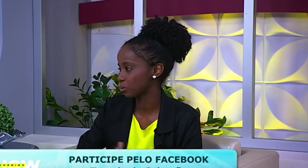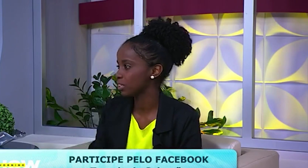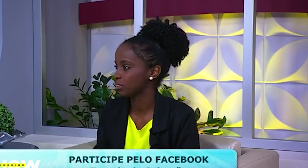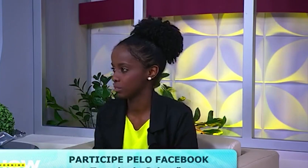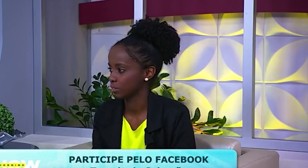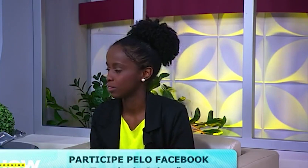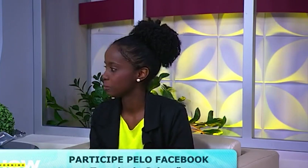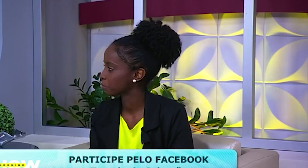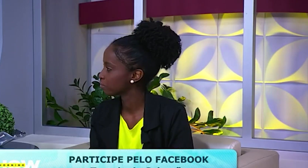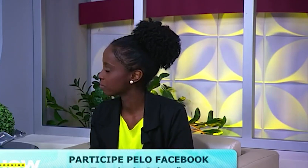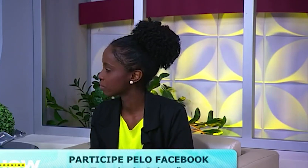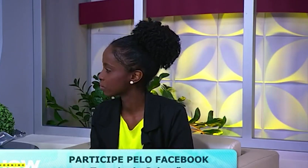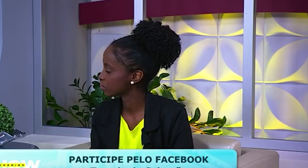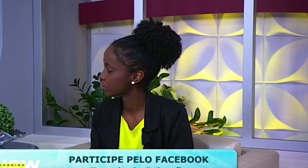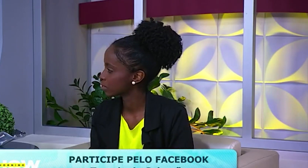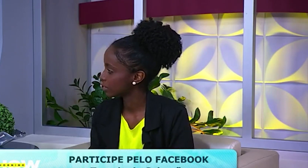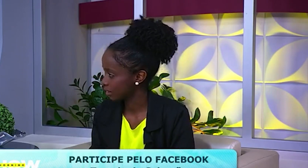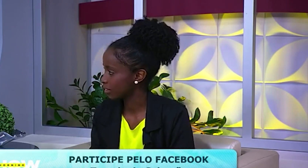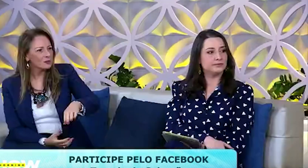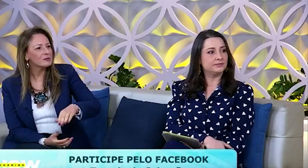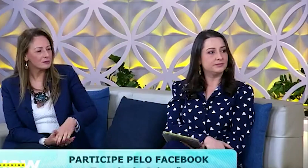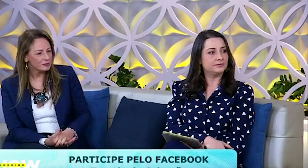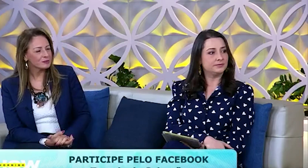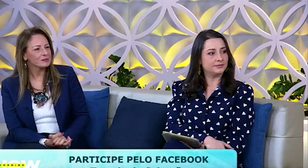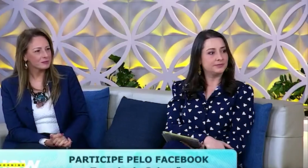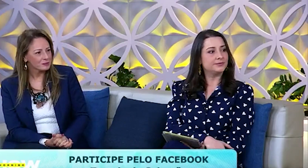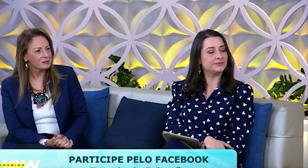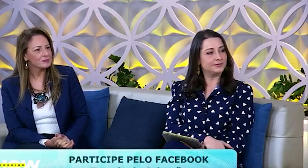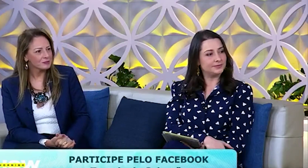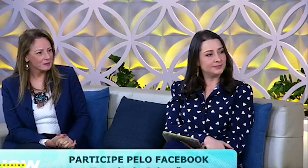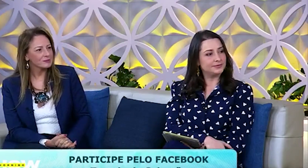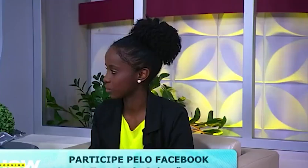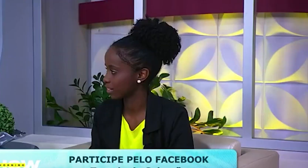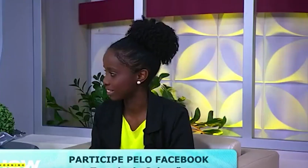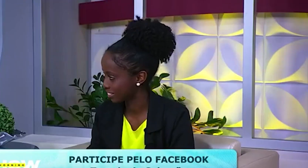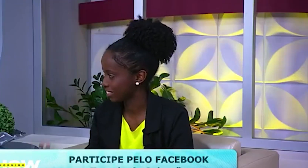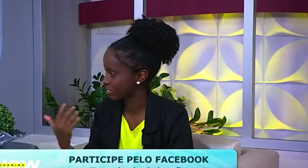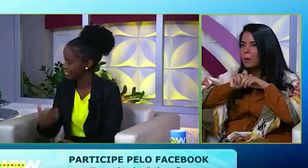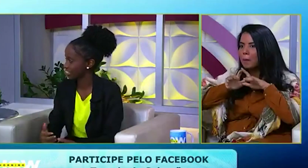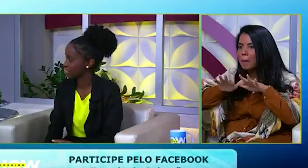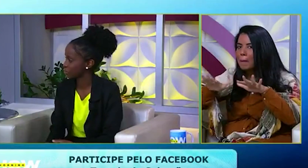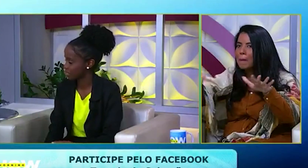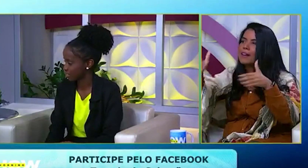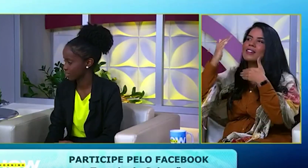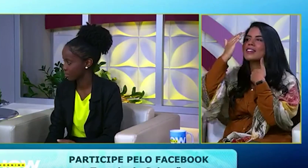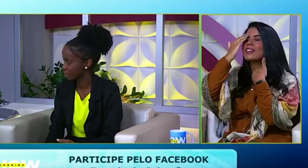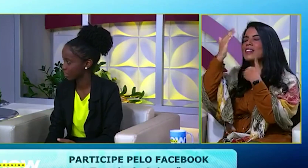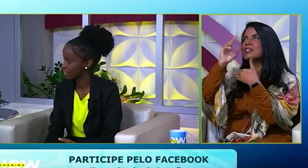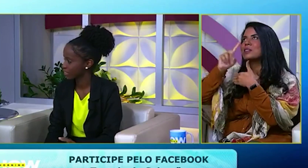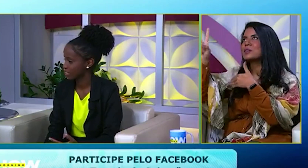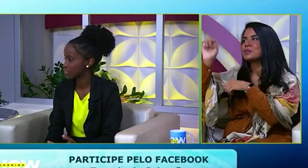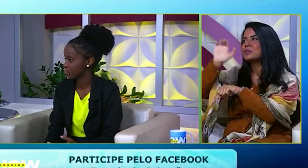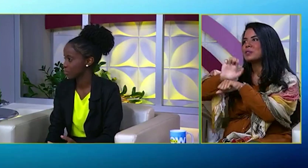desde o início. Então, ele começou aqui no Templo de Salomão. Sim. Começou daqui e foi para os... Graças a Deus, tem chegado nos estados